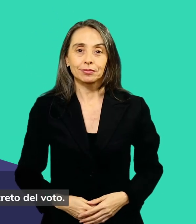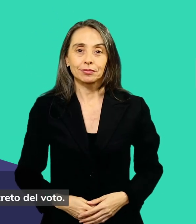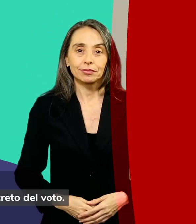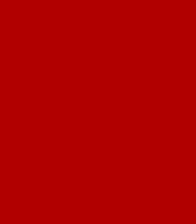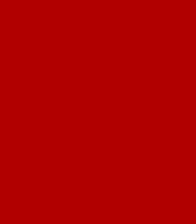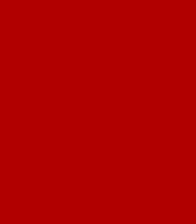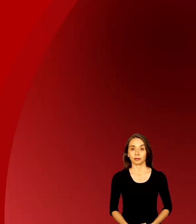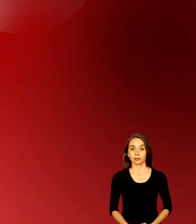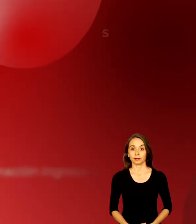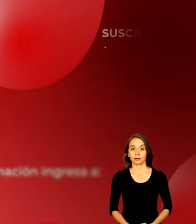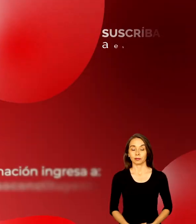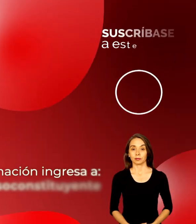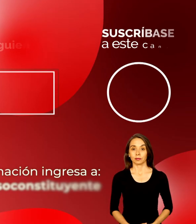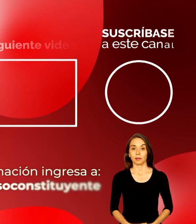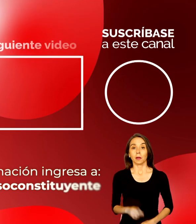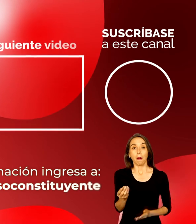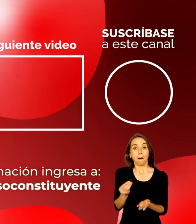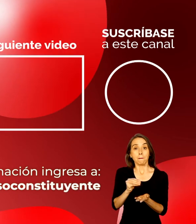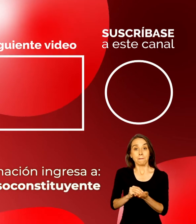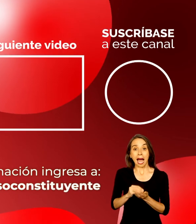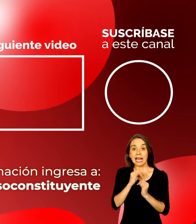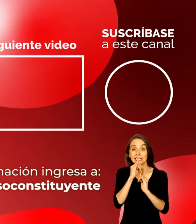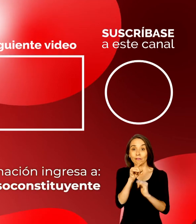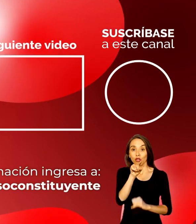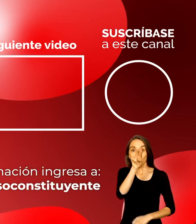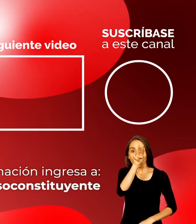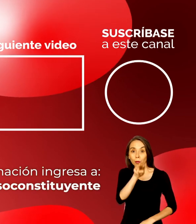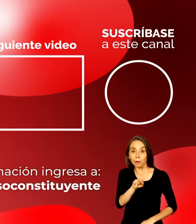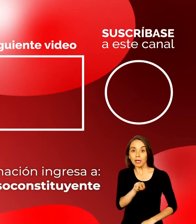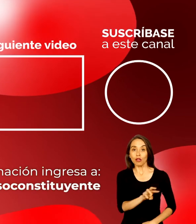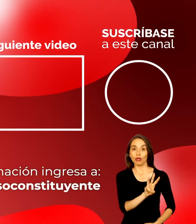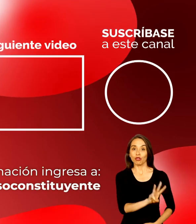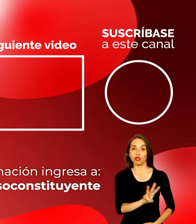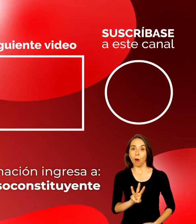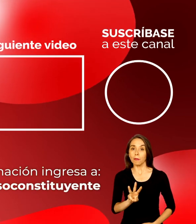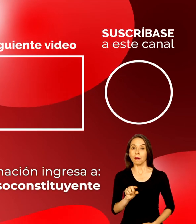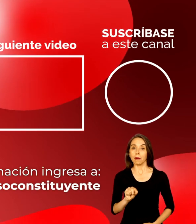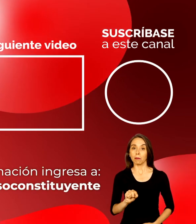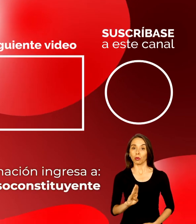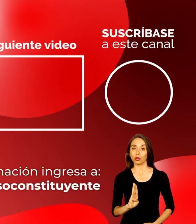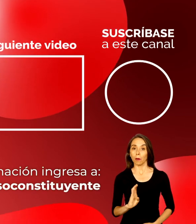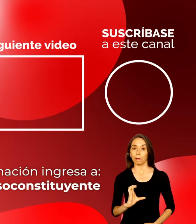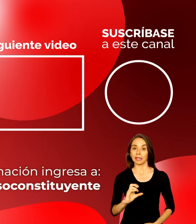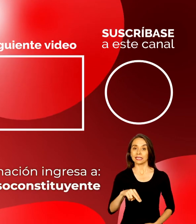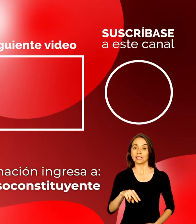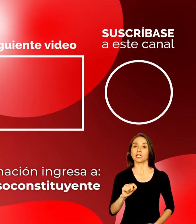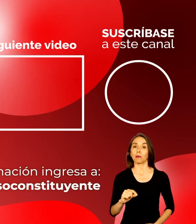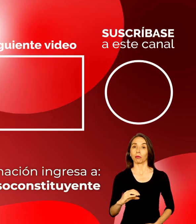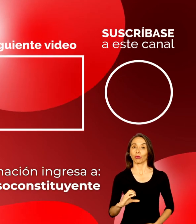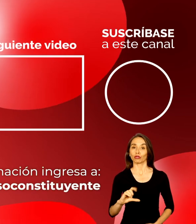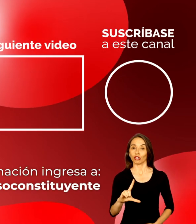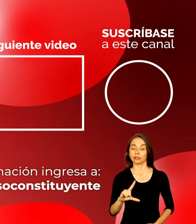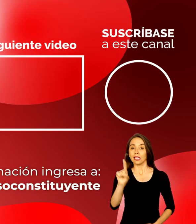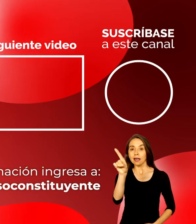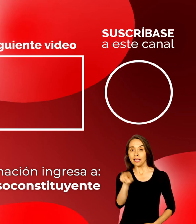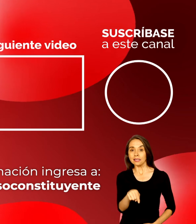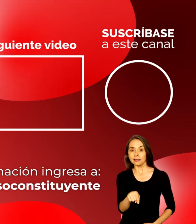Para más información, ingresa a www.vcn.cl slash proceso